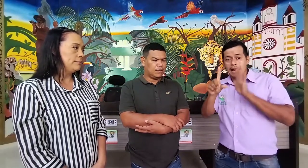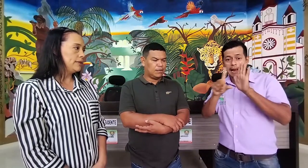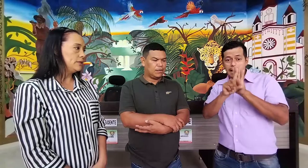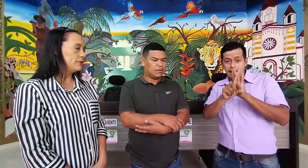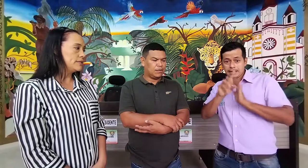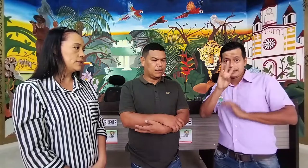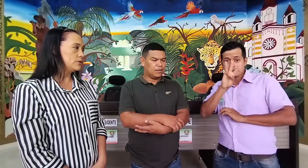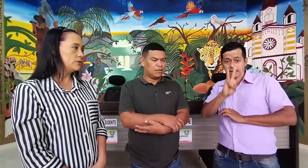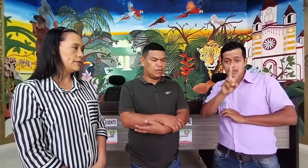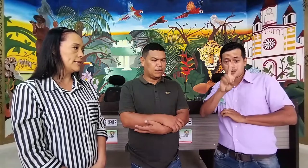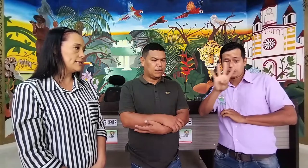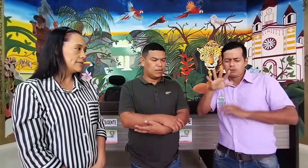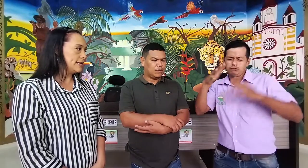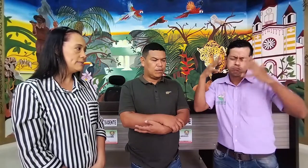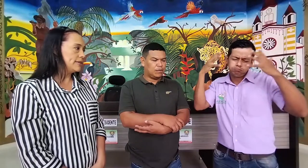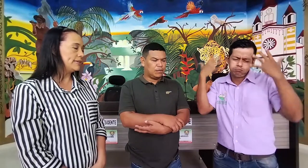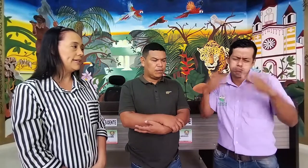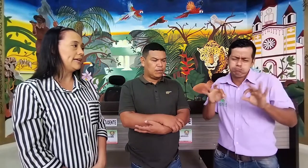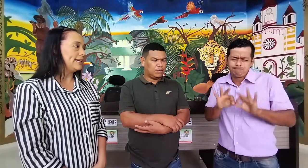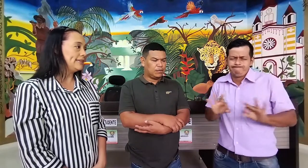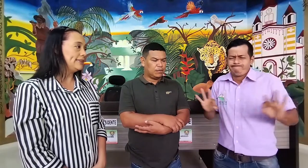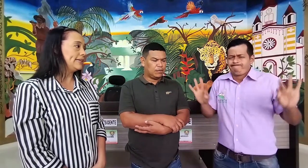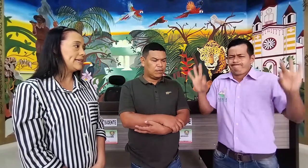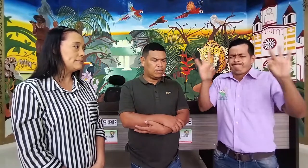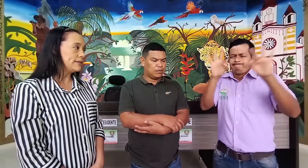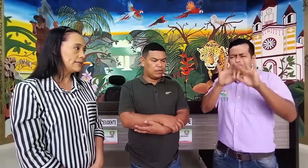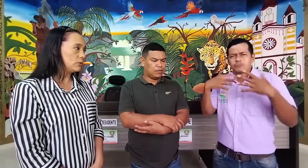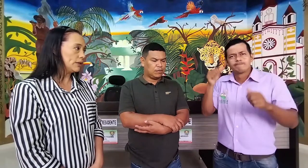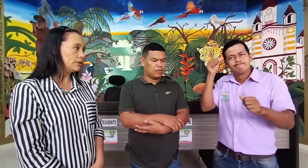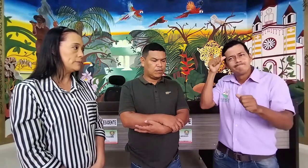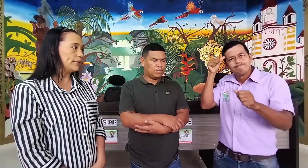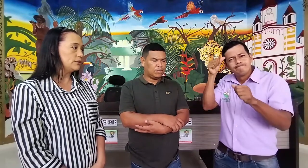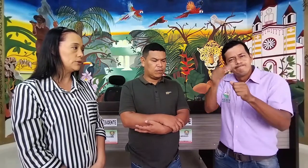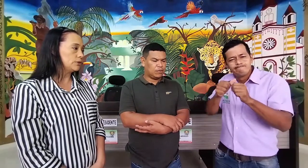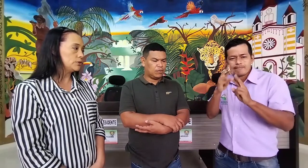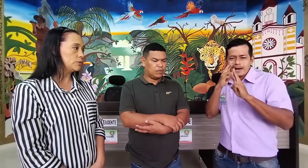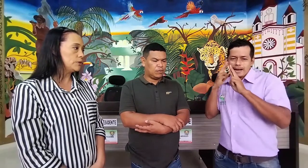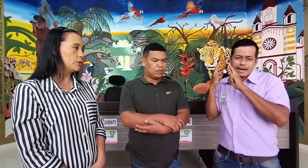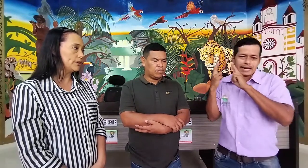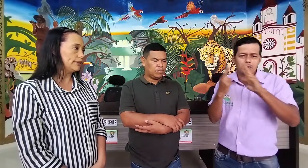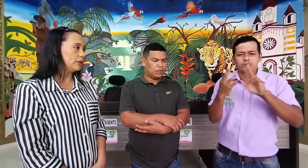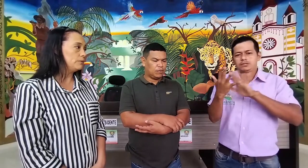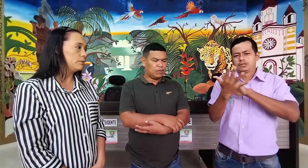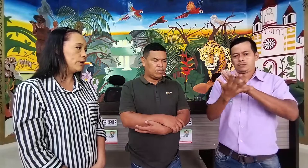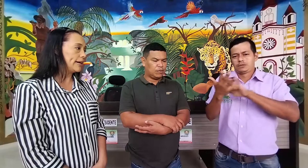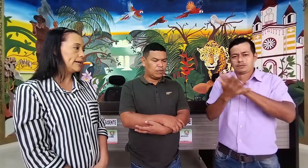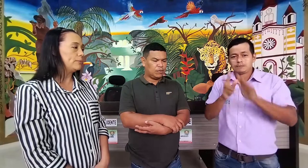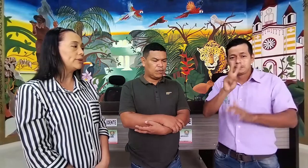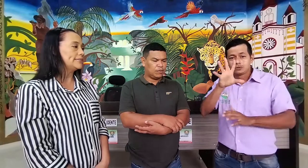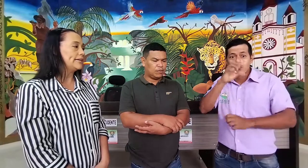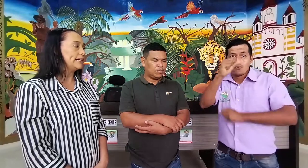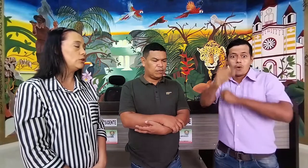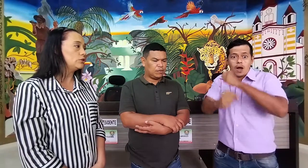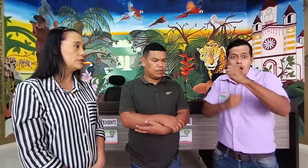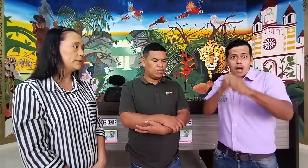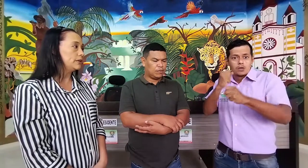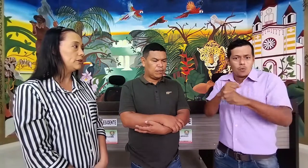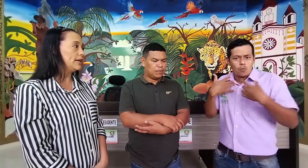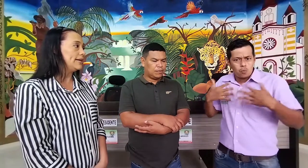1996 mediante la ley 324 es para nosotros muy importante conmemorarla porque es el reconocimiento de la